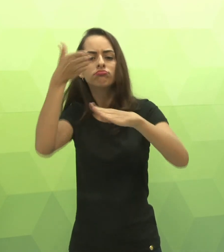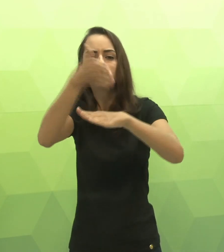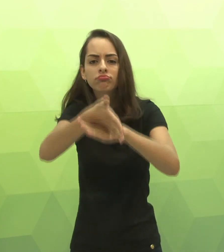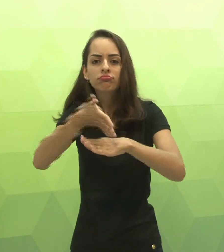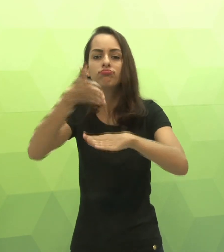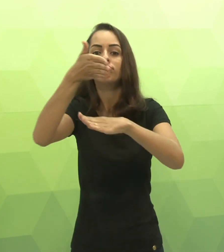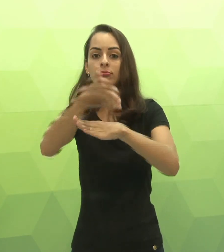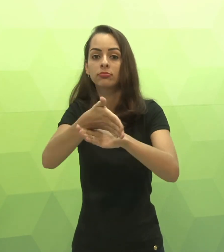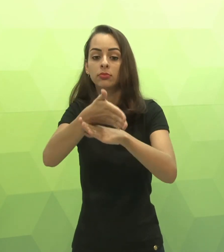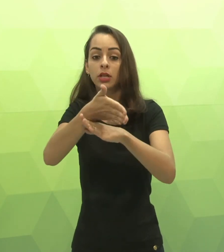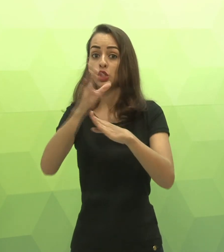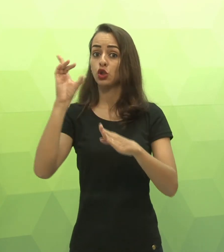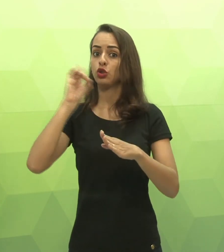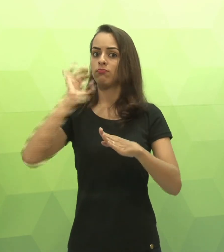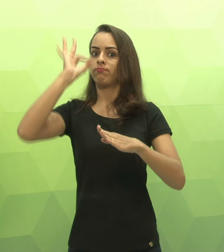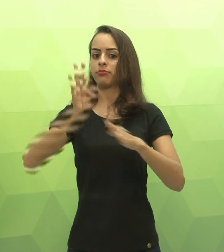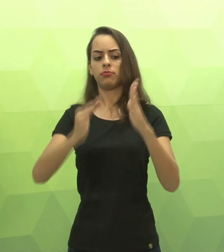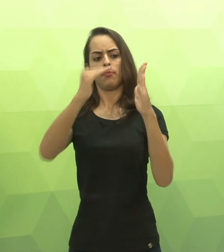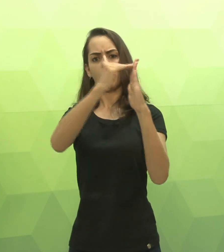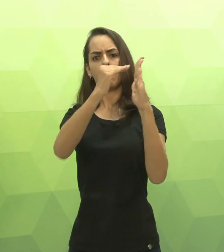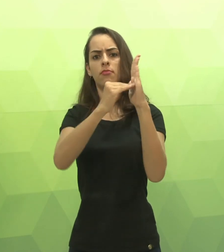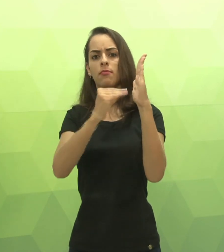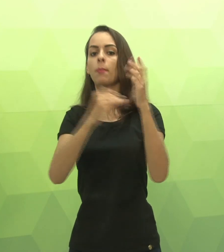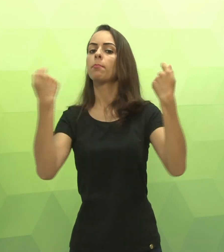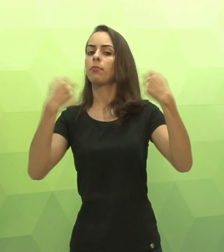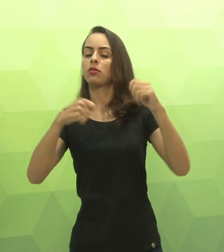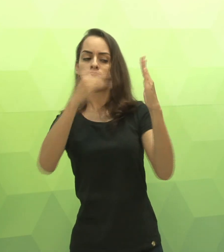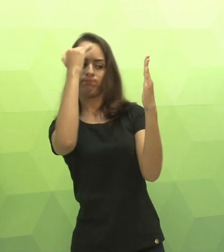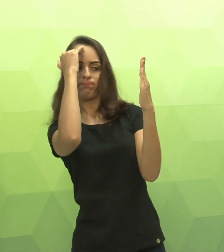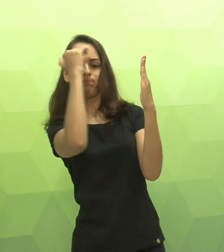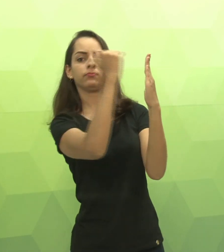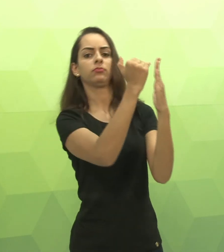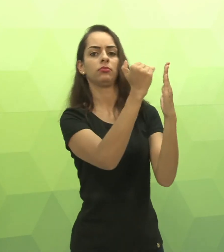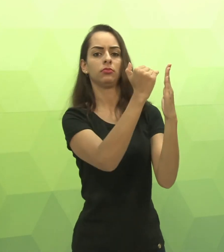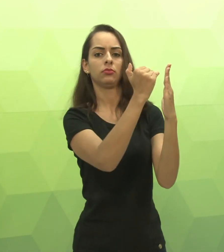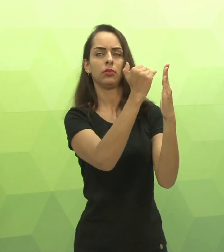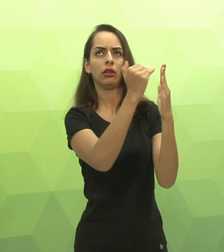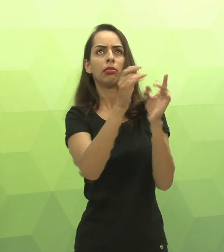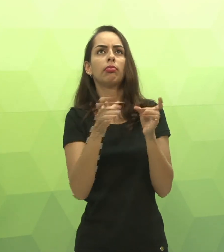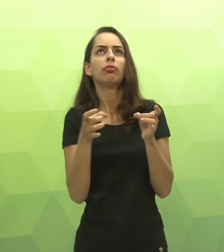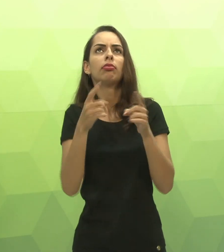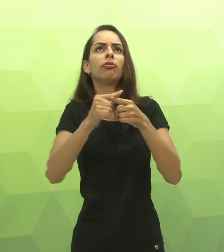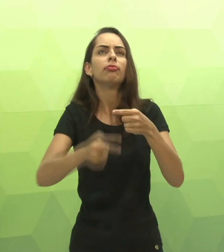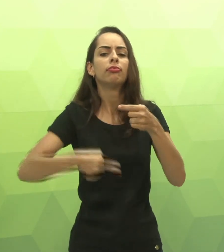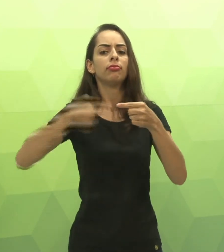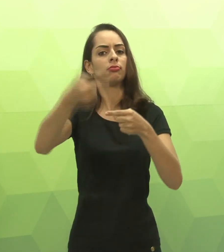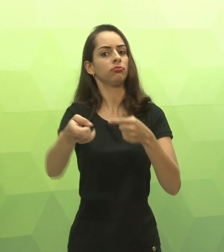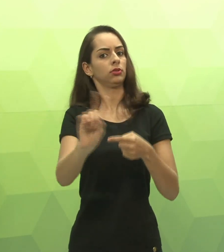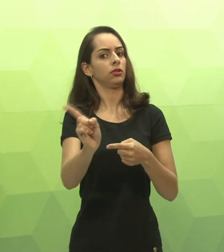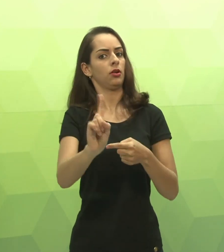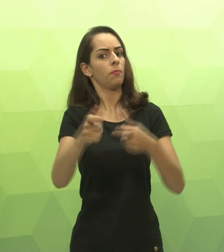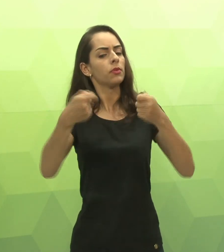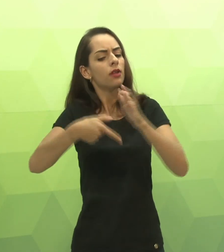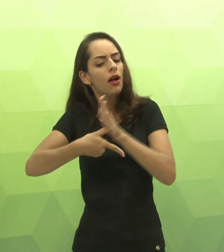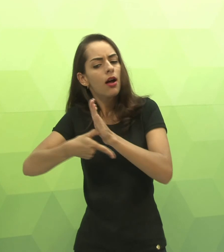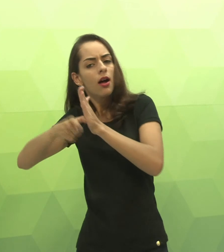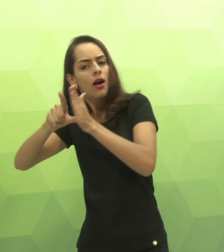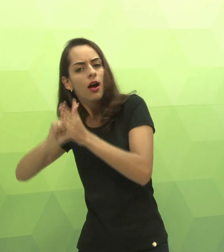e não ignorá-las. Veja e acompanhe os dias certos, porque eles serão cobrados. Então não deixe para depois. Esteja